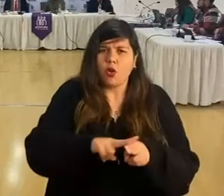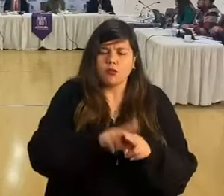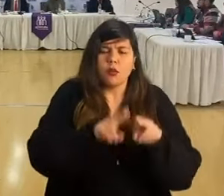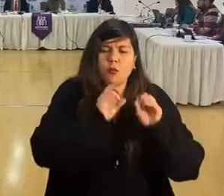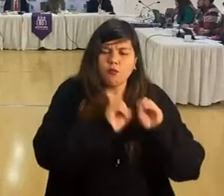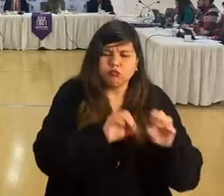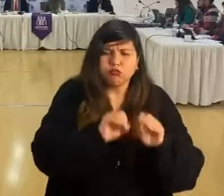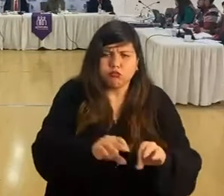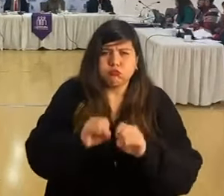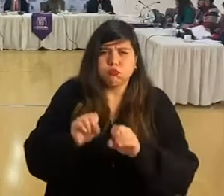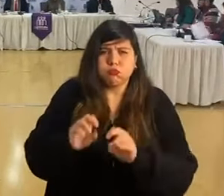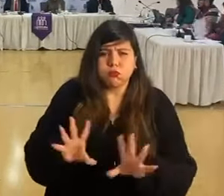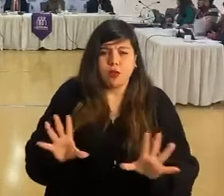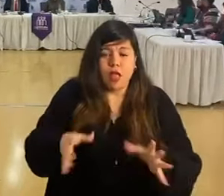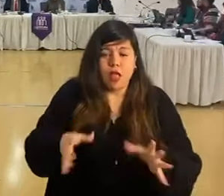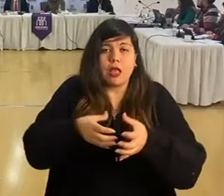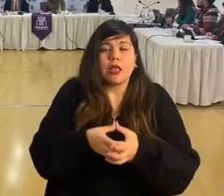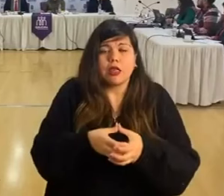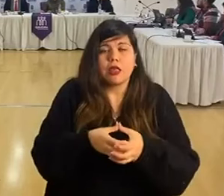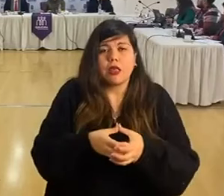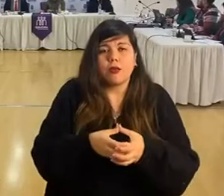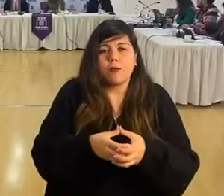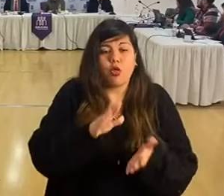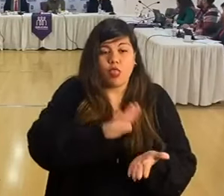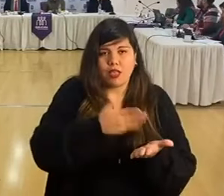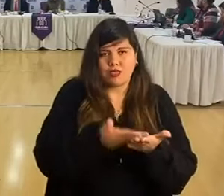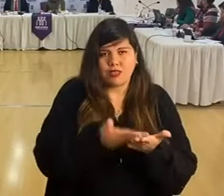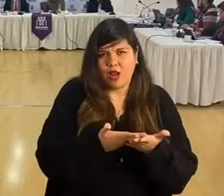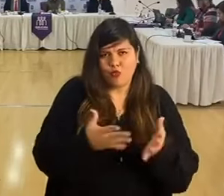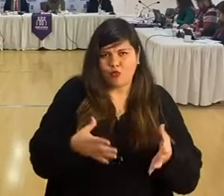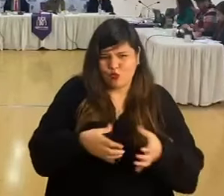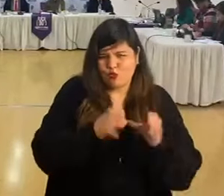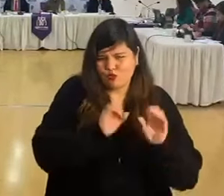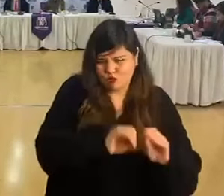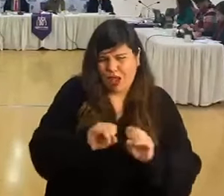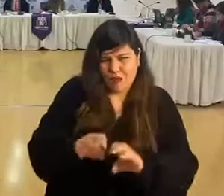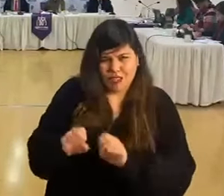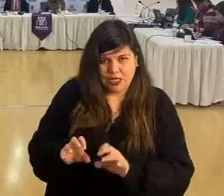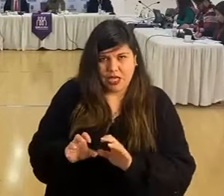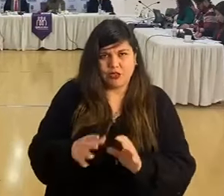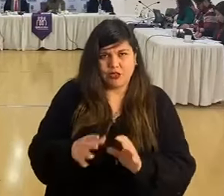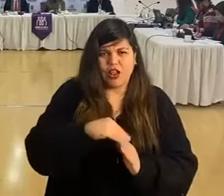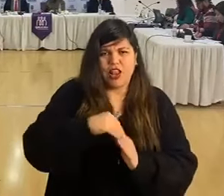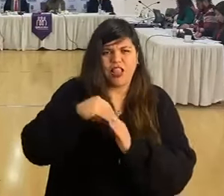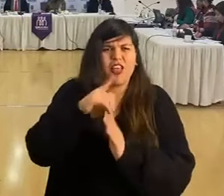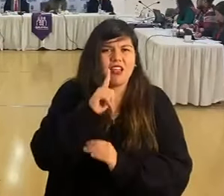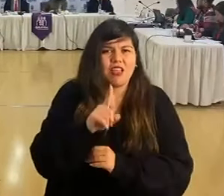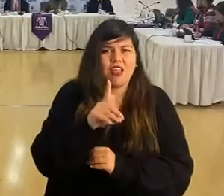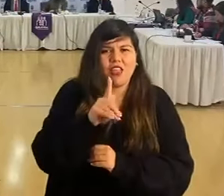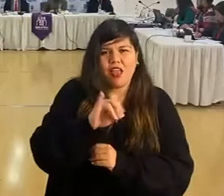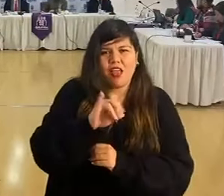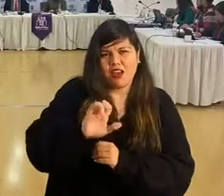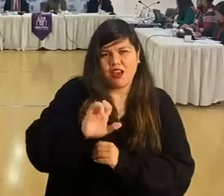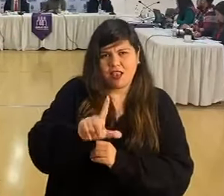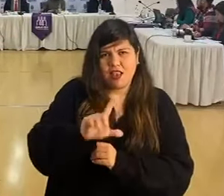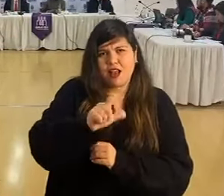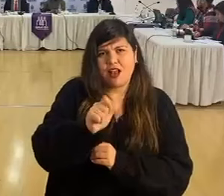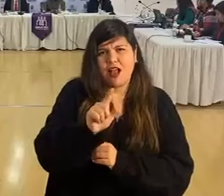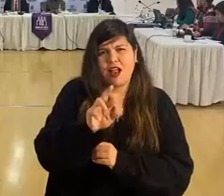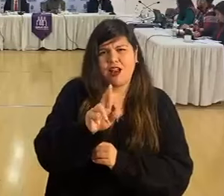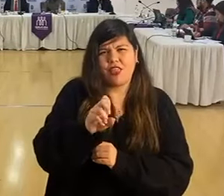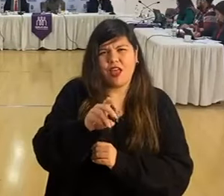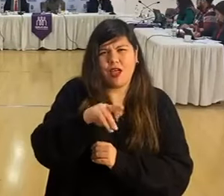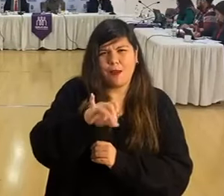capacitaciones con el equipo de salud que está liderado por Daniel Galdame y